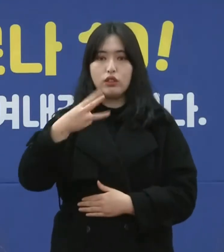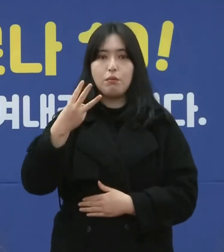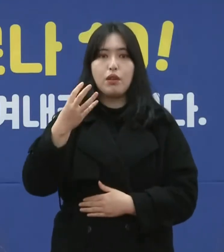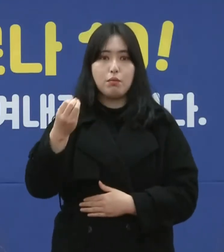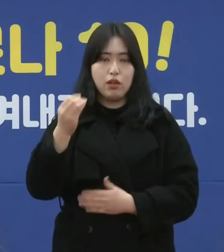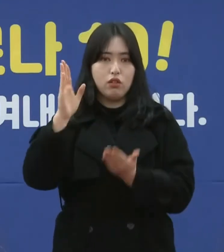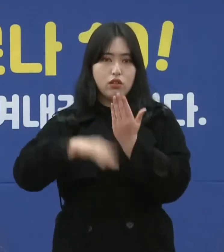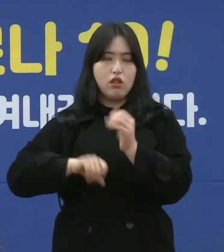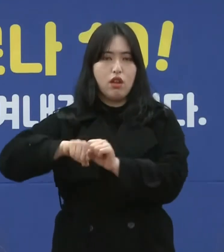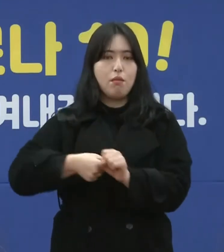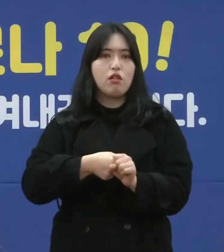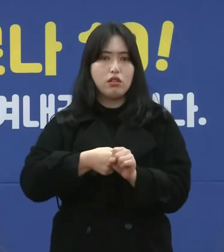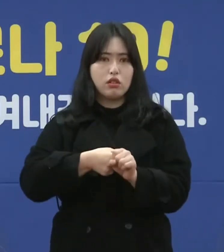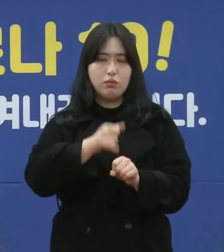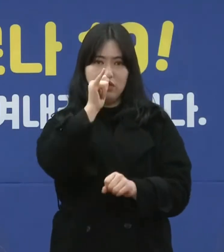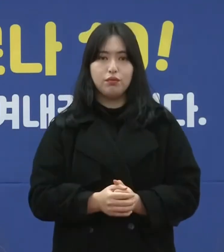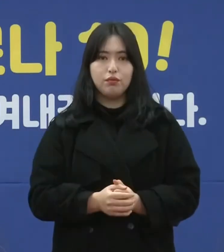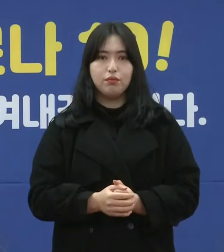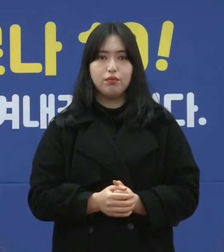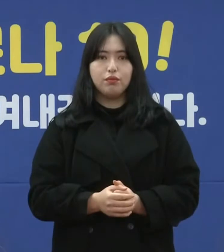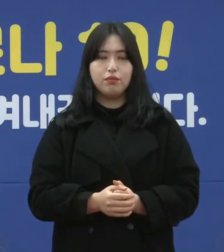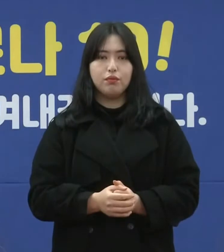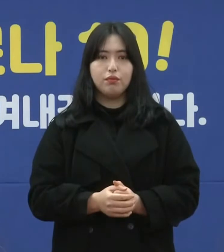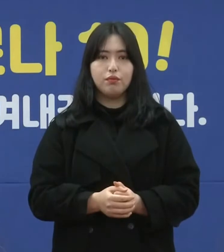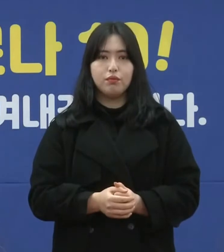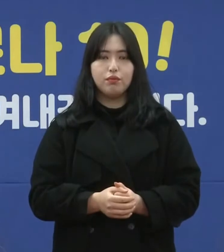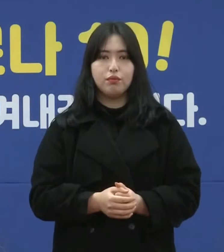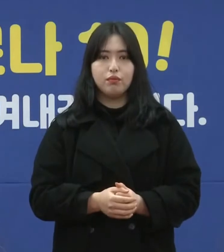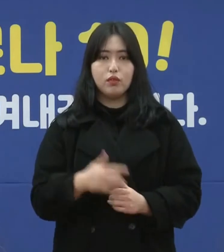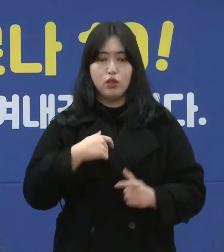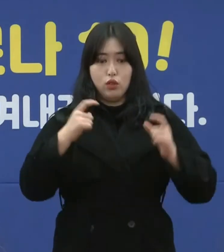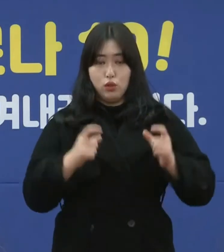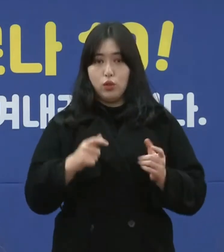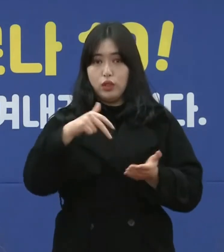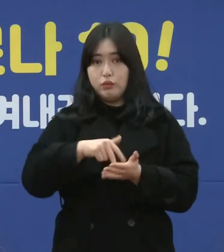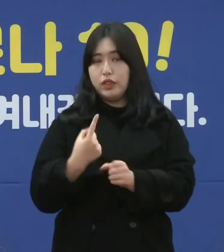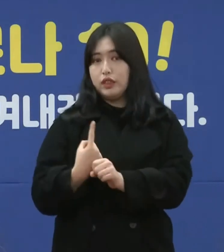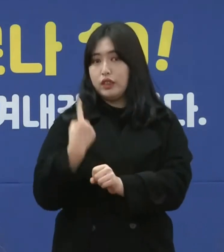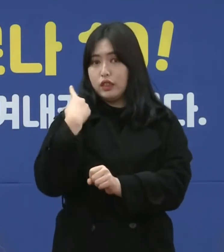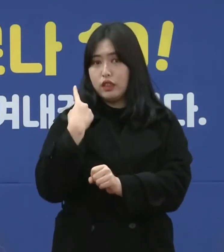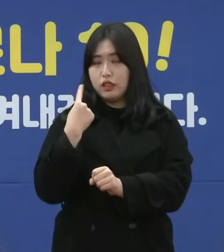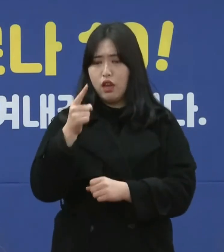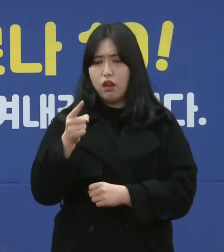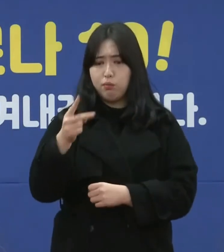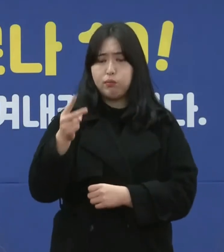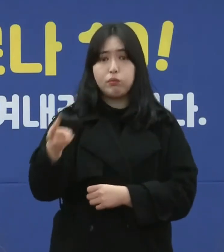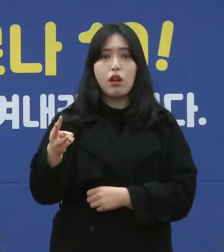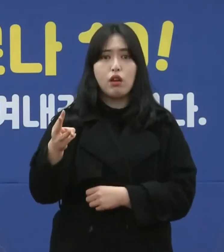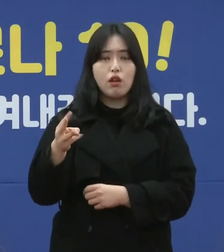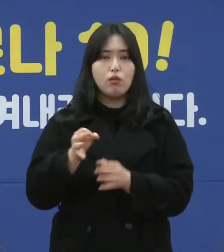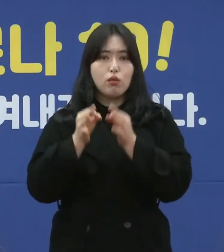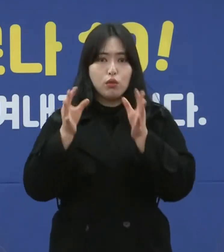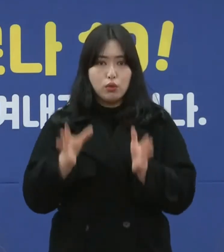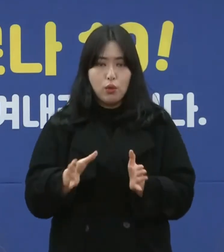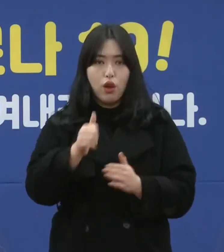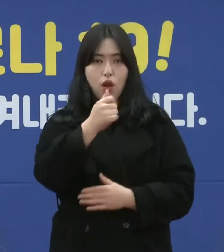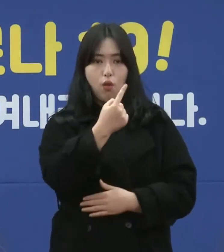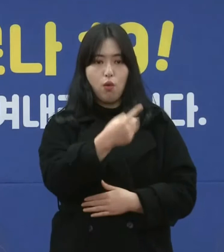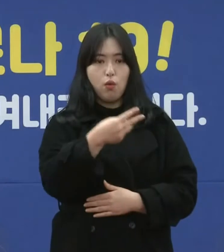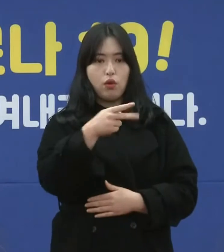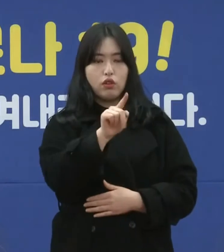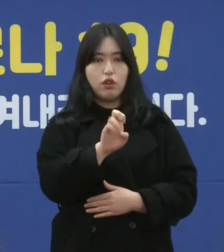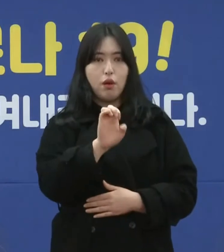이하의 벌금이 부과됩니다. 우리도는 지난해에도 세 차례에 걸쳐서 홀덤법